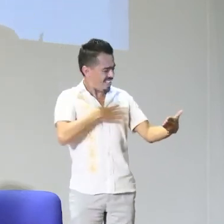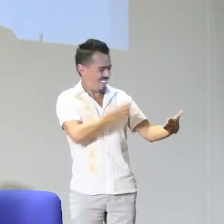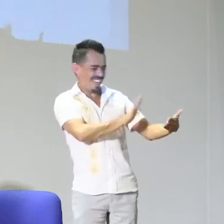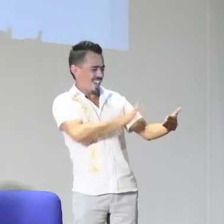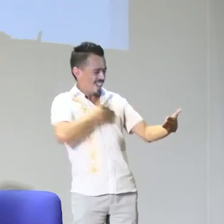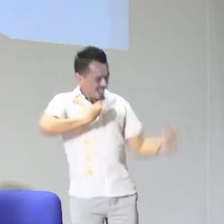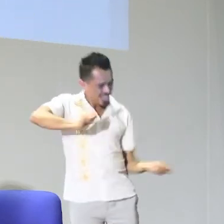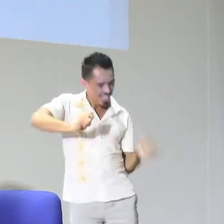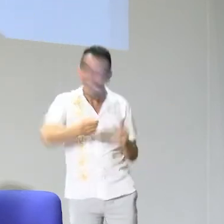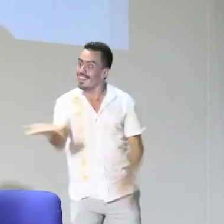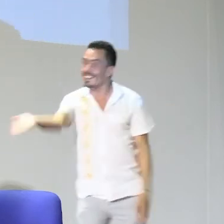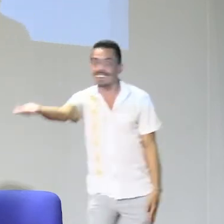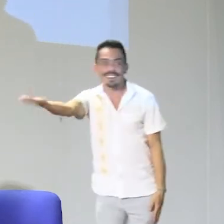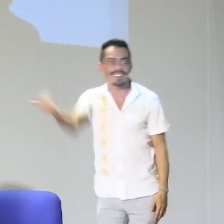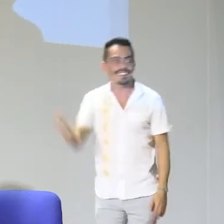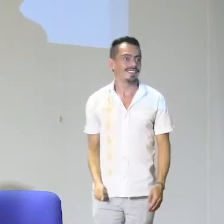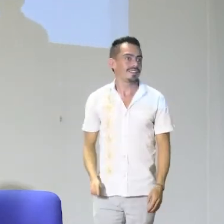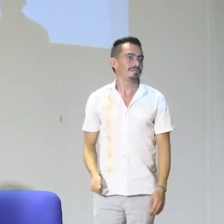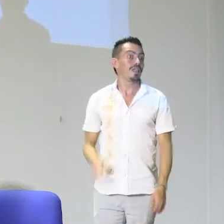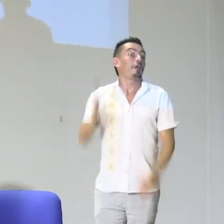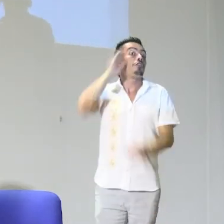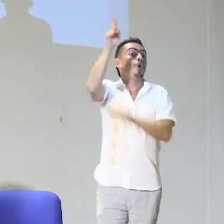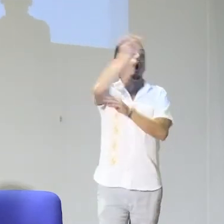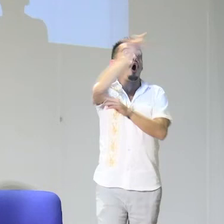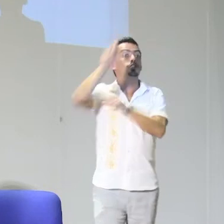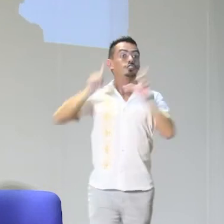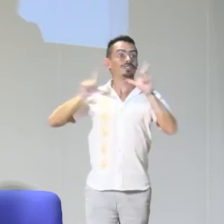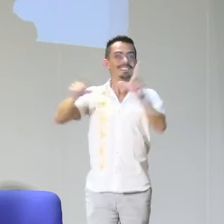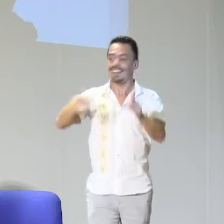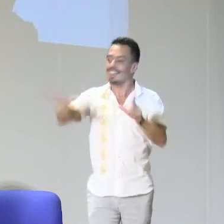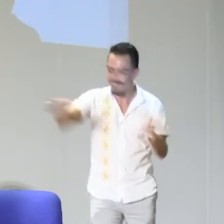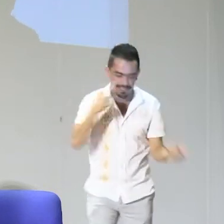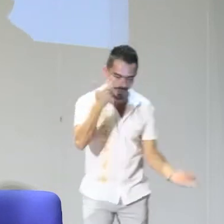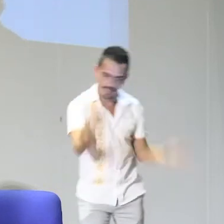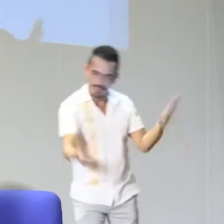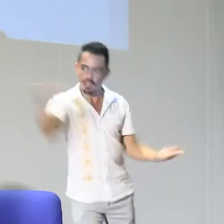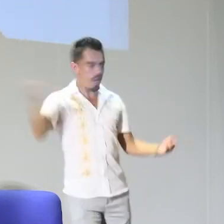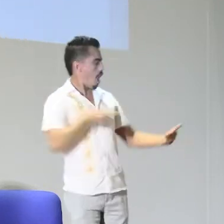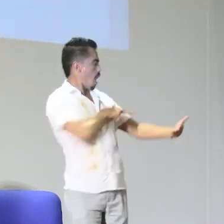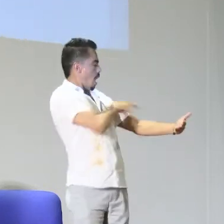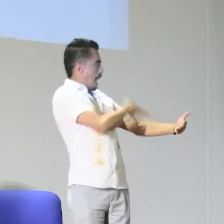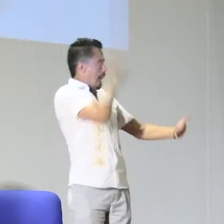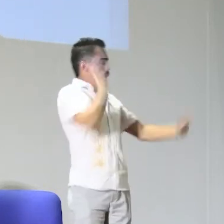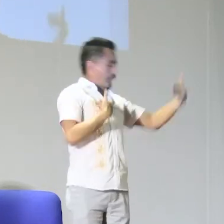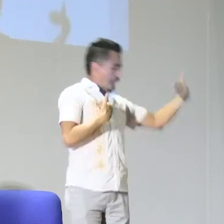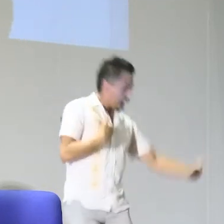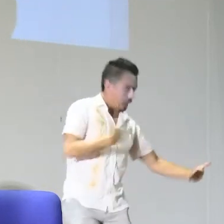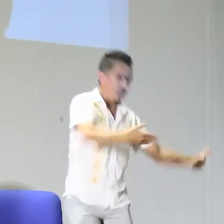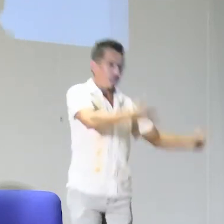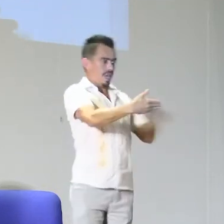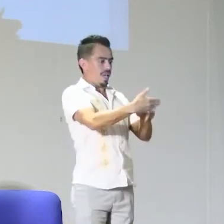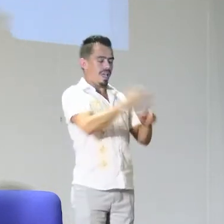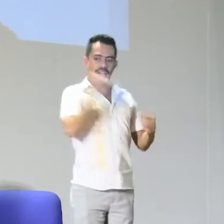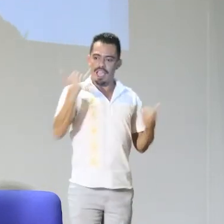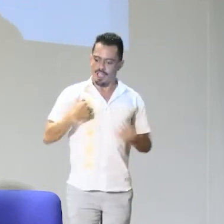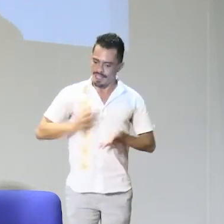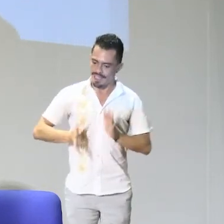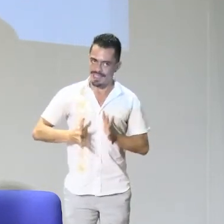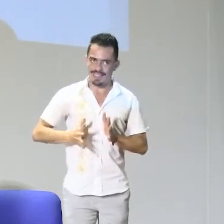video y decirle, mire, esta fue su producción en lengua de señas cuando usted era niño y eso inmediatamente va a generar un proceso identitario de,